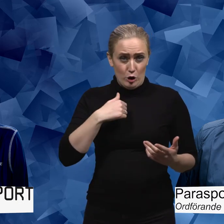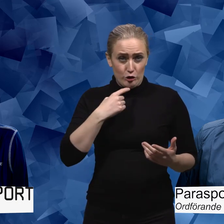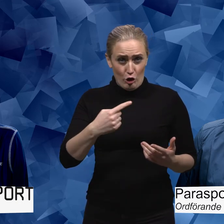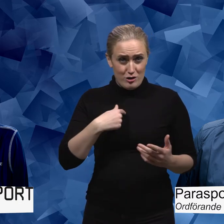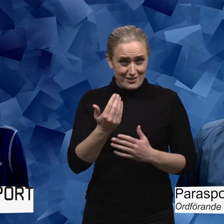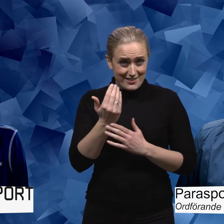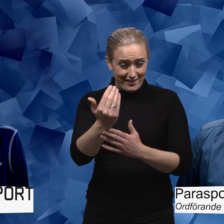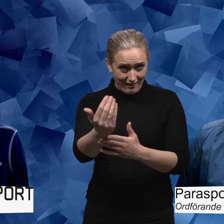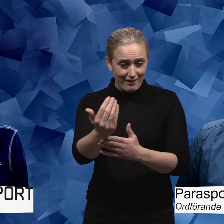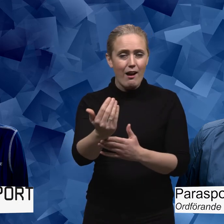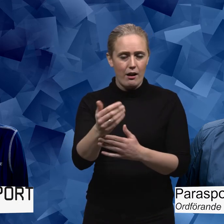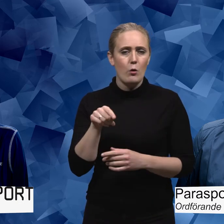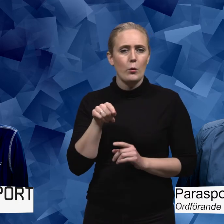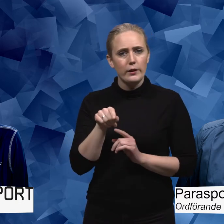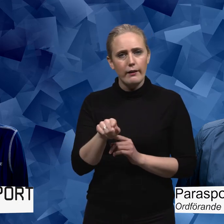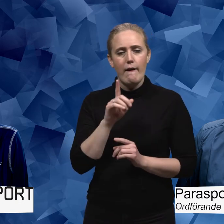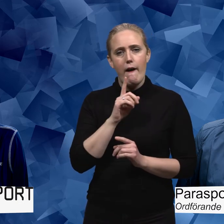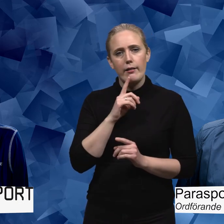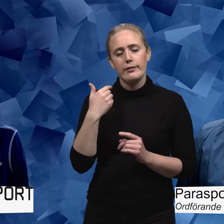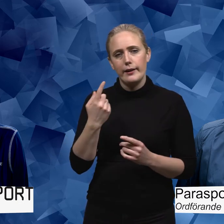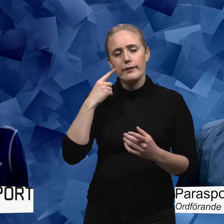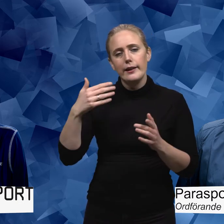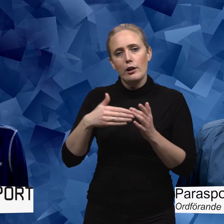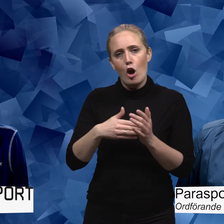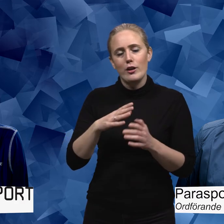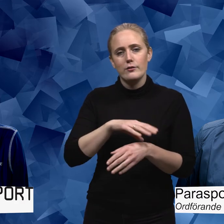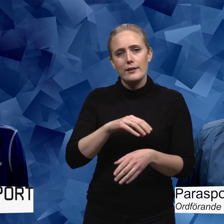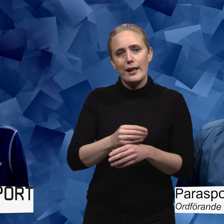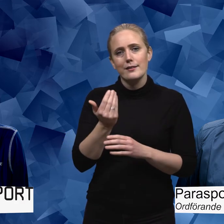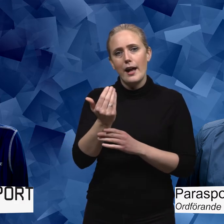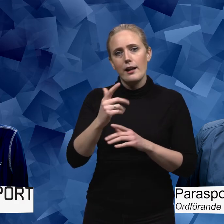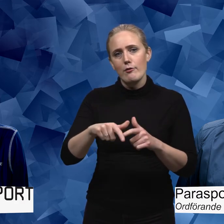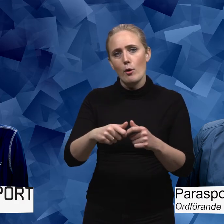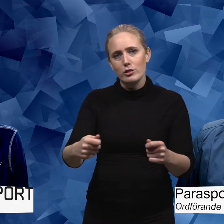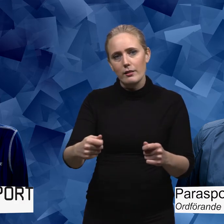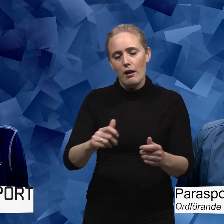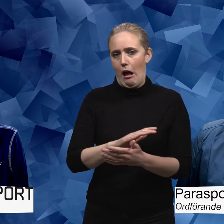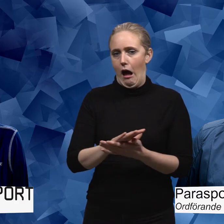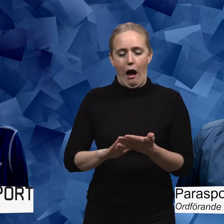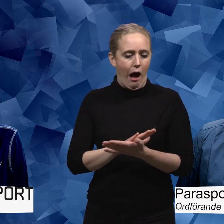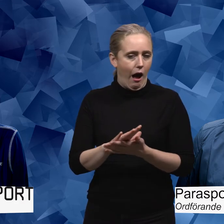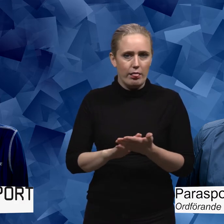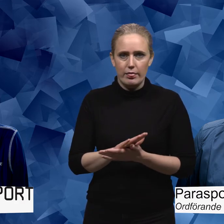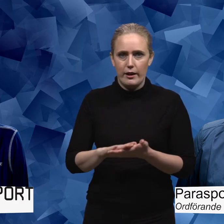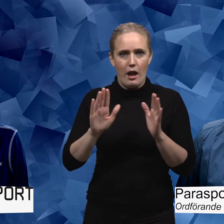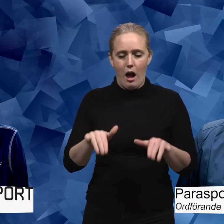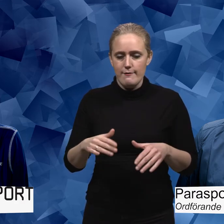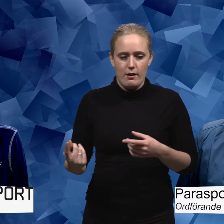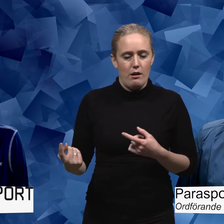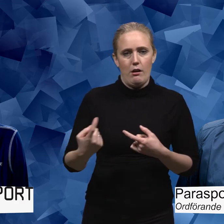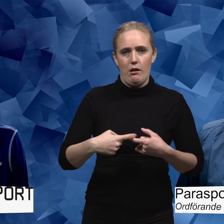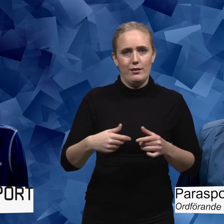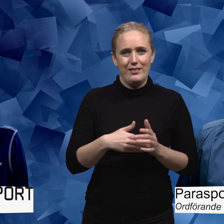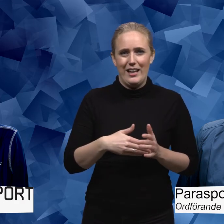tidigare att jag håller på med segling. Och segling har ju alltid legat under Svenska Seglarförbundet. Det har inte någonsin haft sin